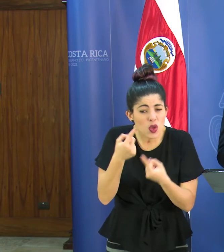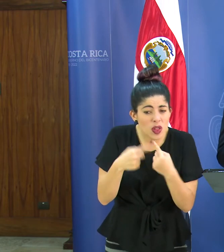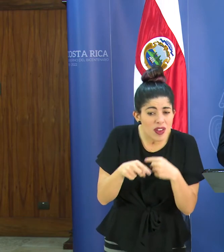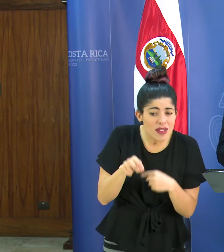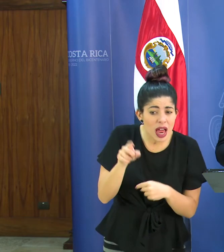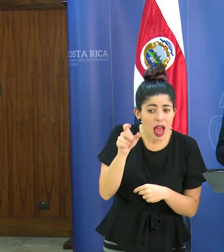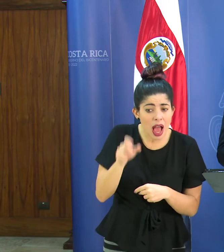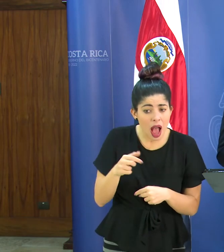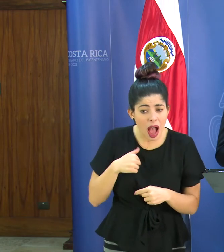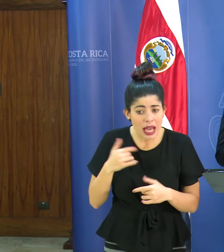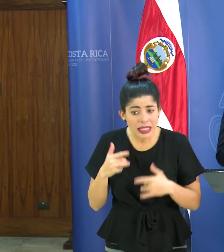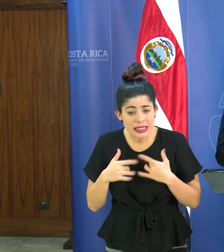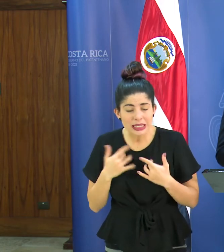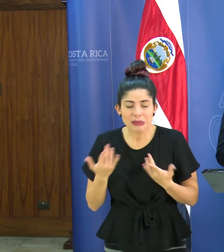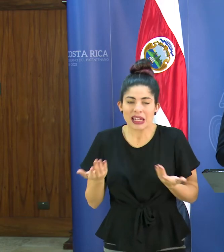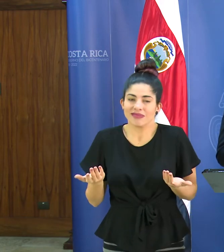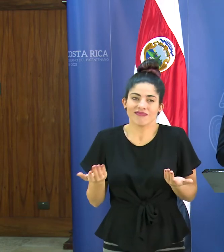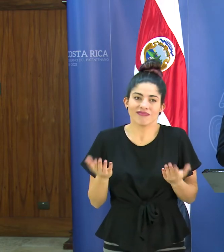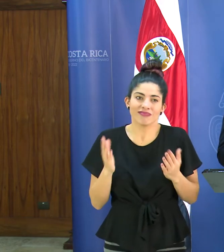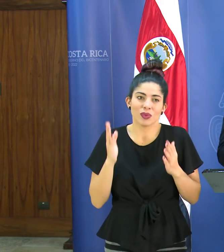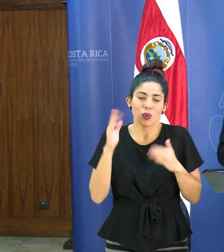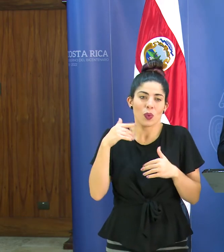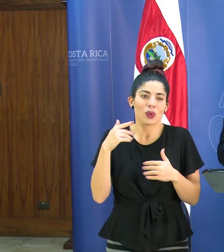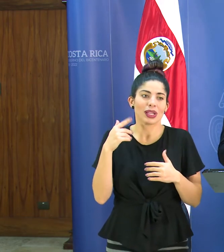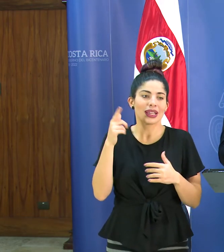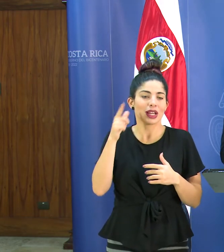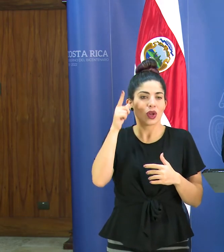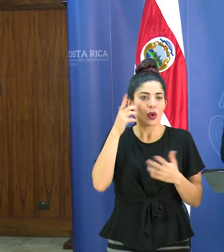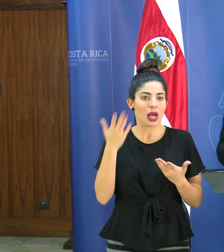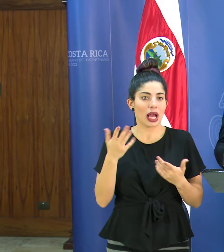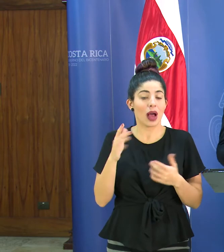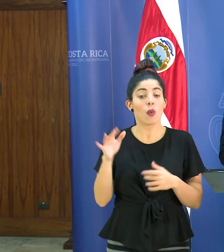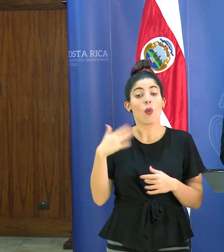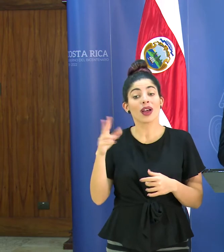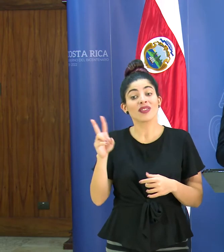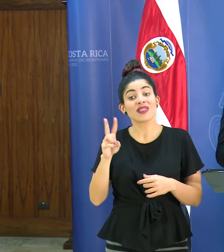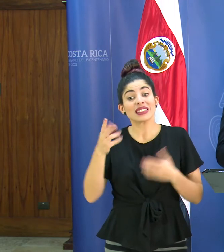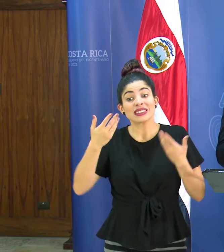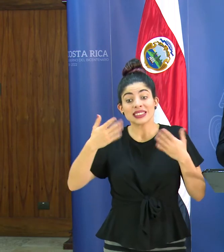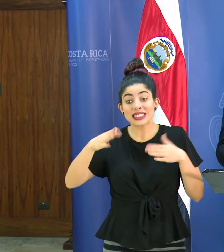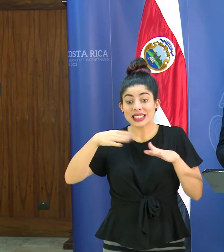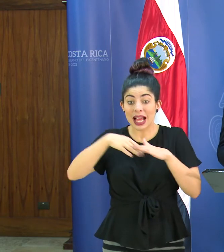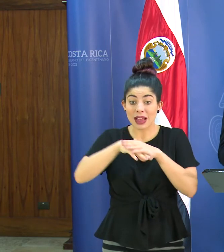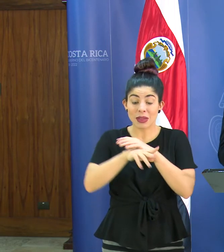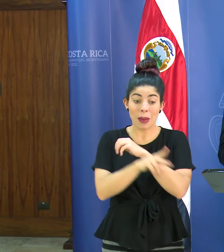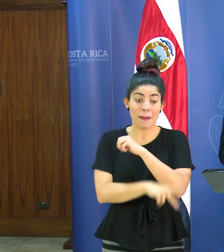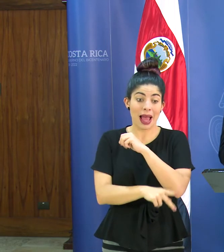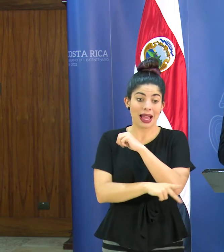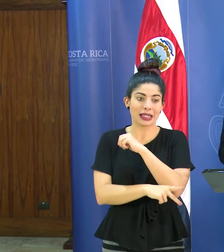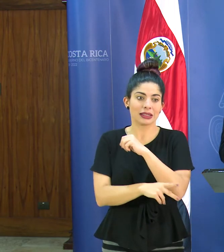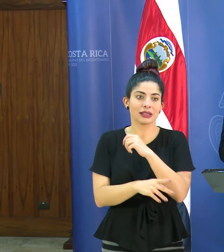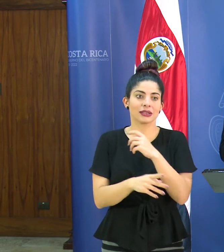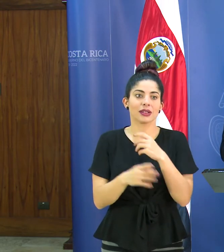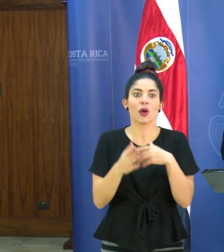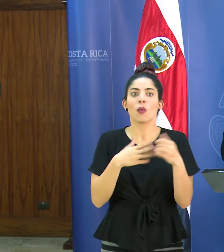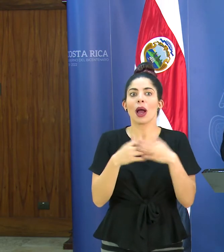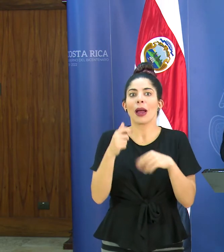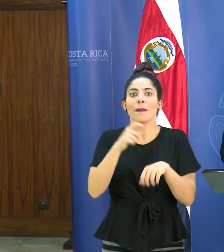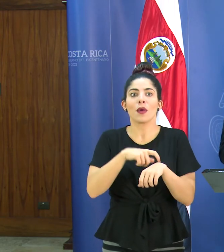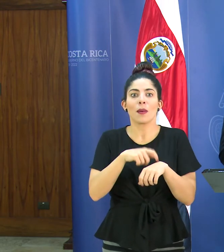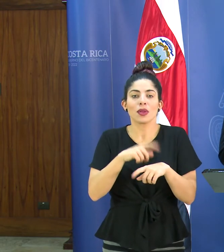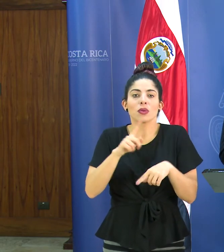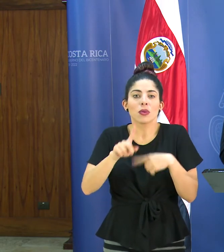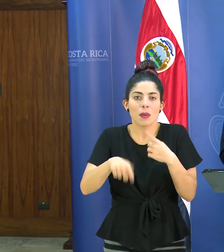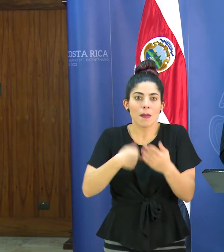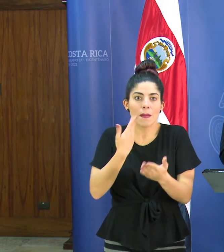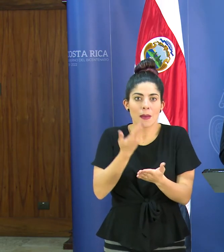si viene con síntomas ya no tiene mucho sentido igual como le digo ya cuando el virus se ingresó a un país que en todos los virus o sea más bien que en todo momento en algún momento va